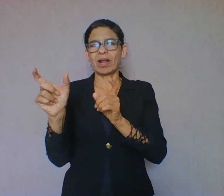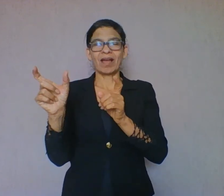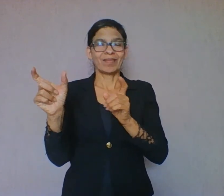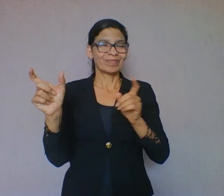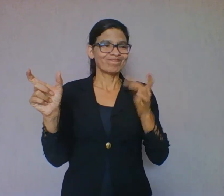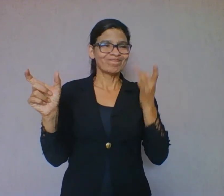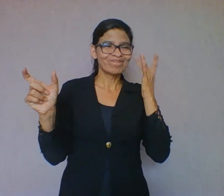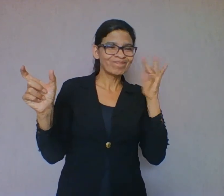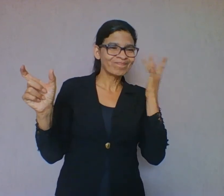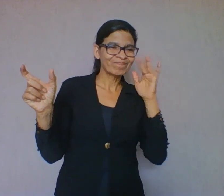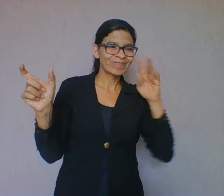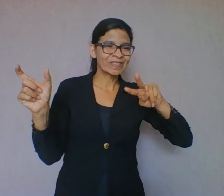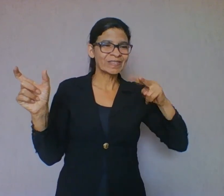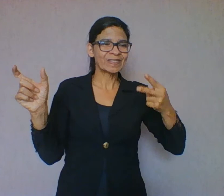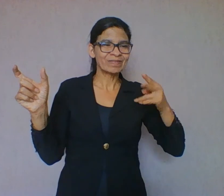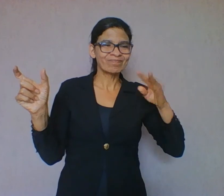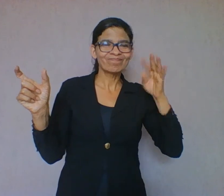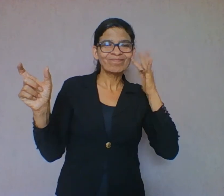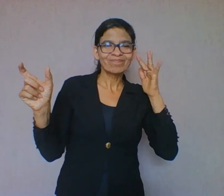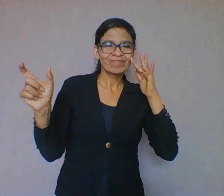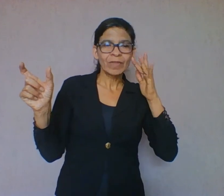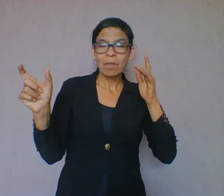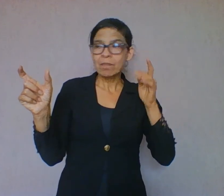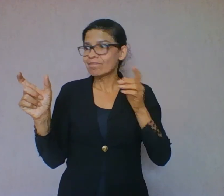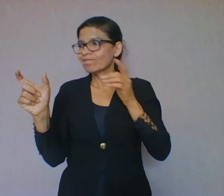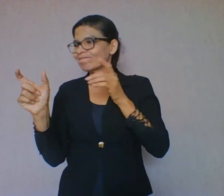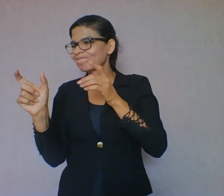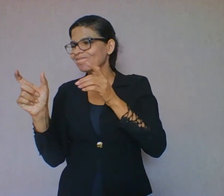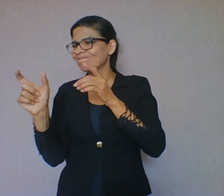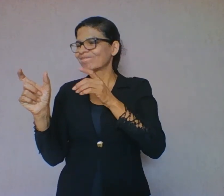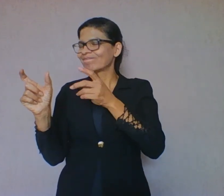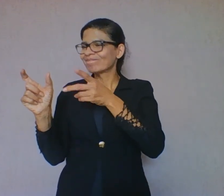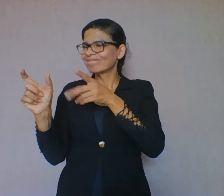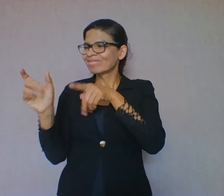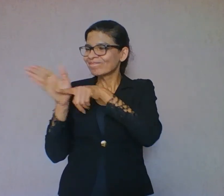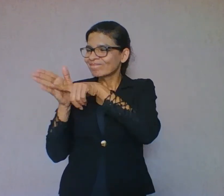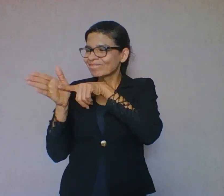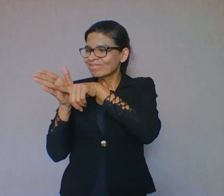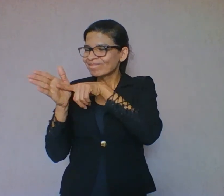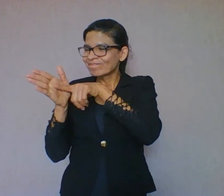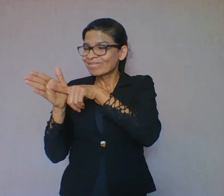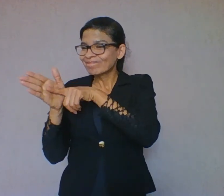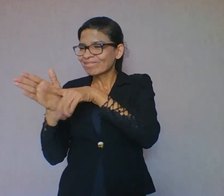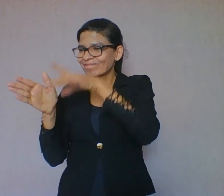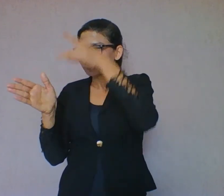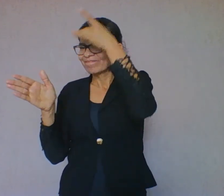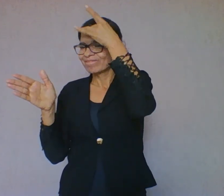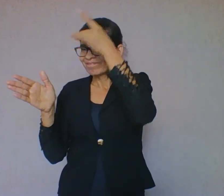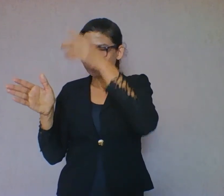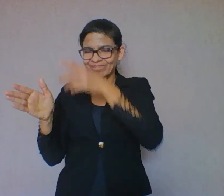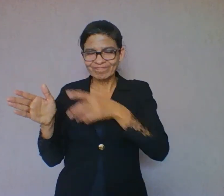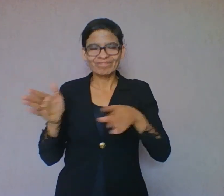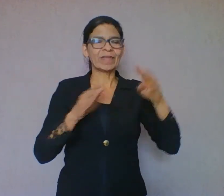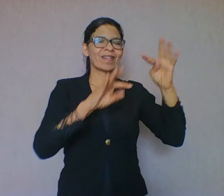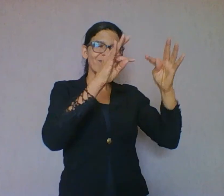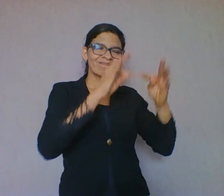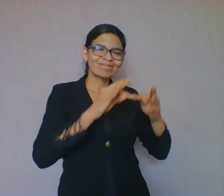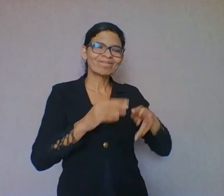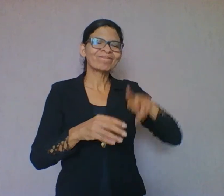ainda explica que há estratégias para uma leitura eficiente. Solé divide a leitura em três etapas. O antes,